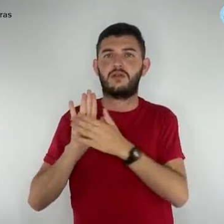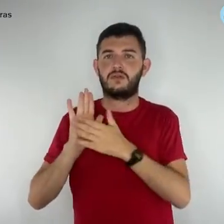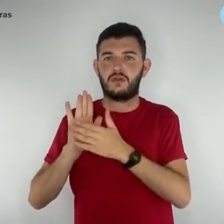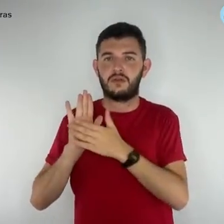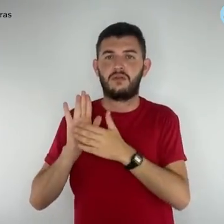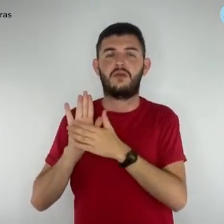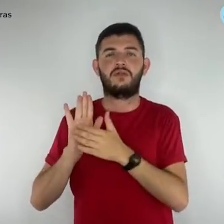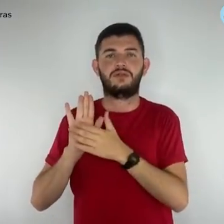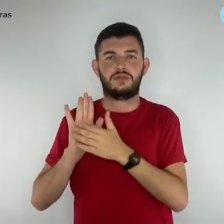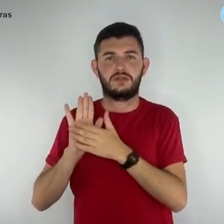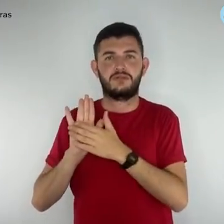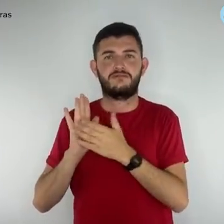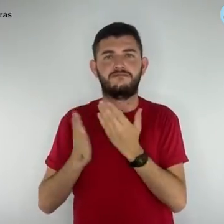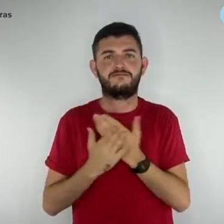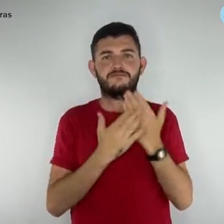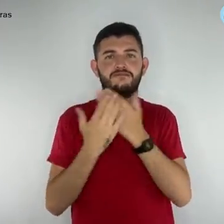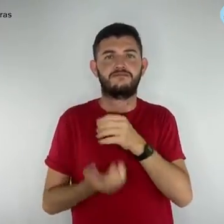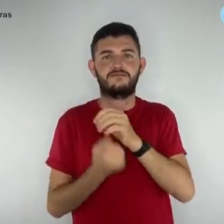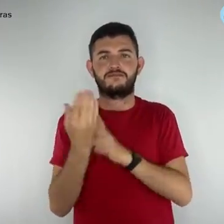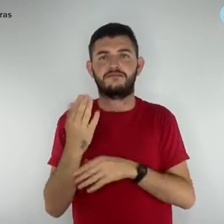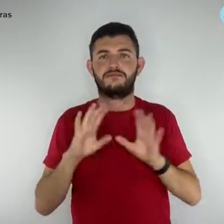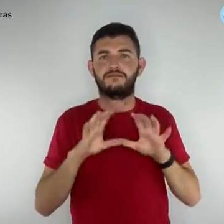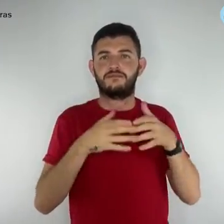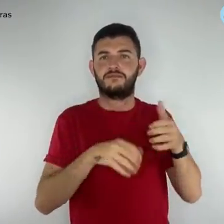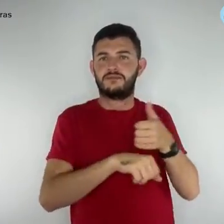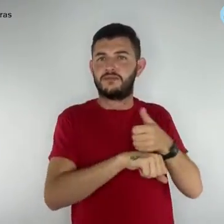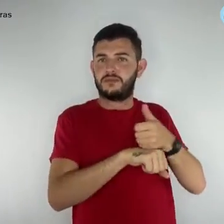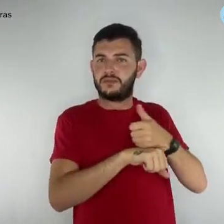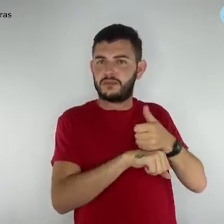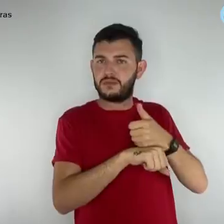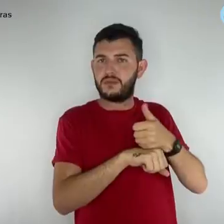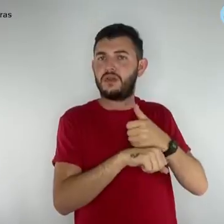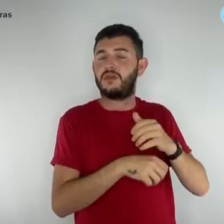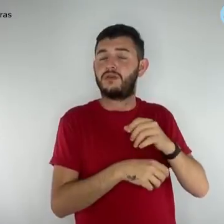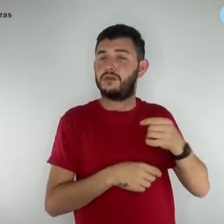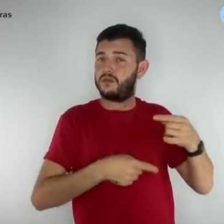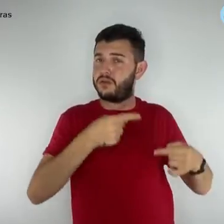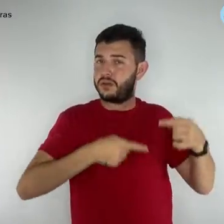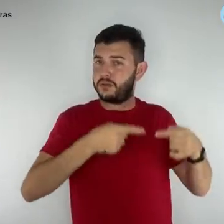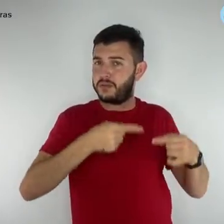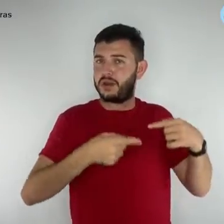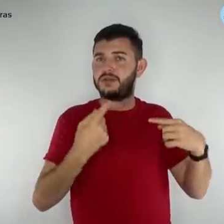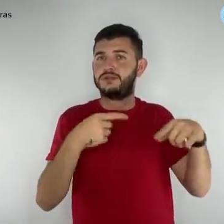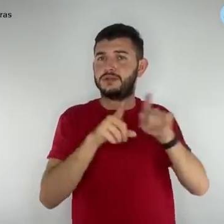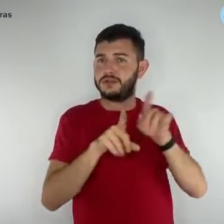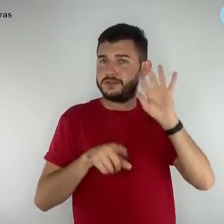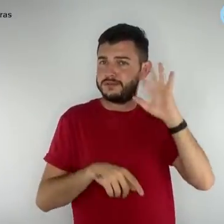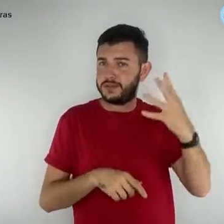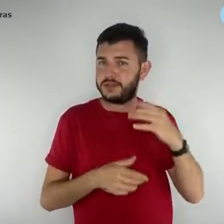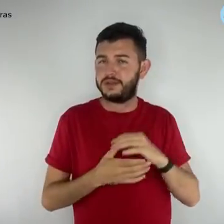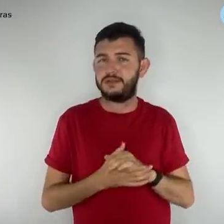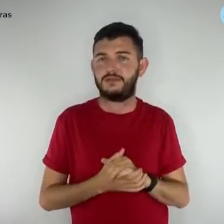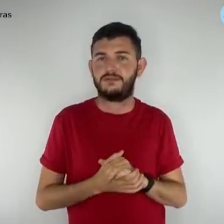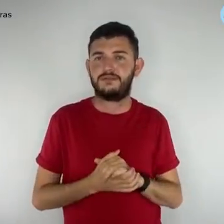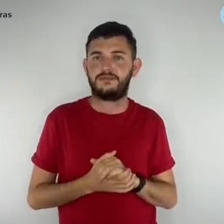havia sido elaborada pela categoria nas suas instâncias de debate e decisão. A